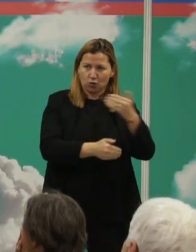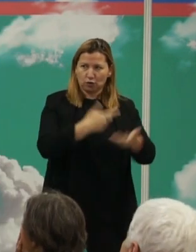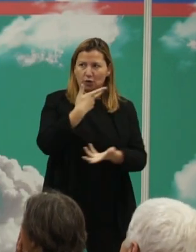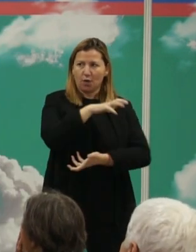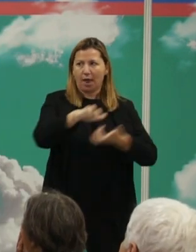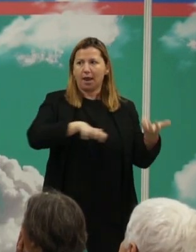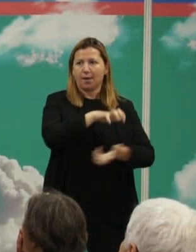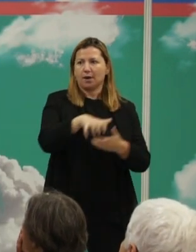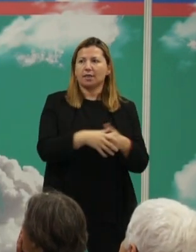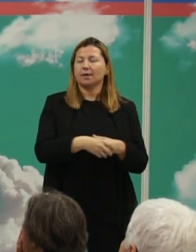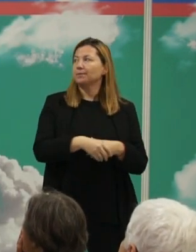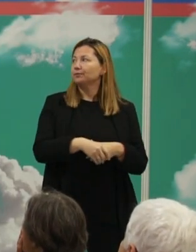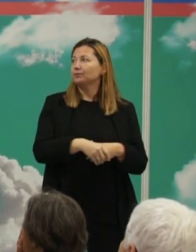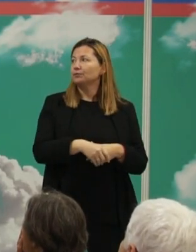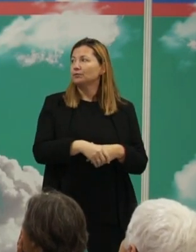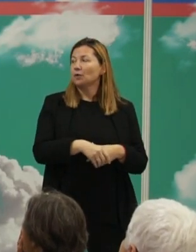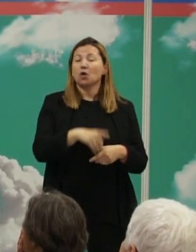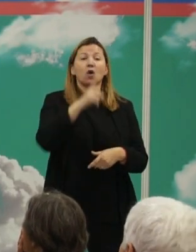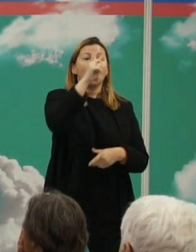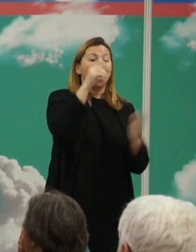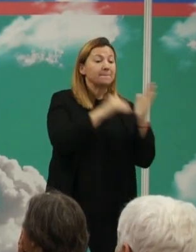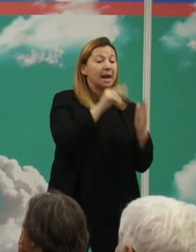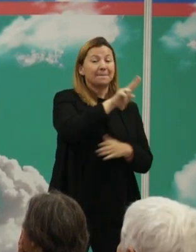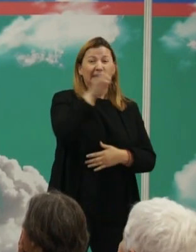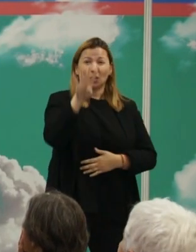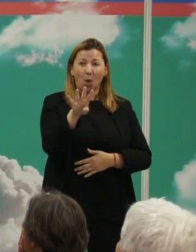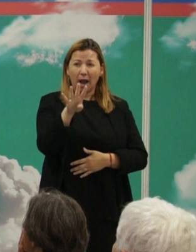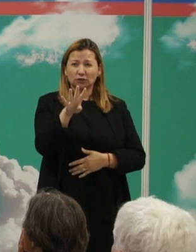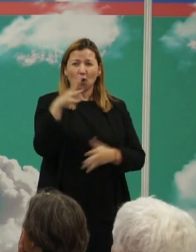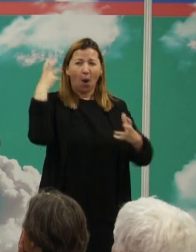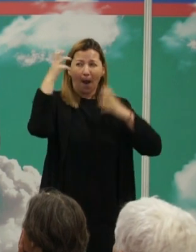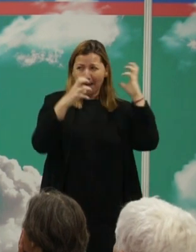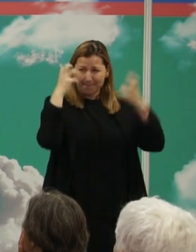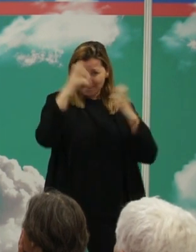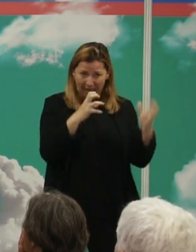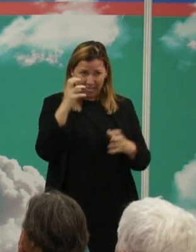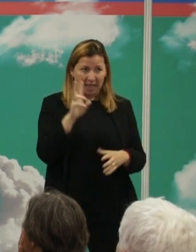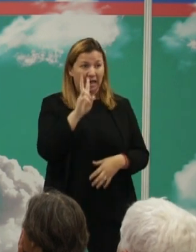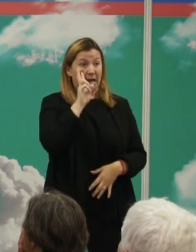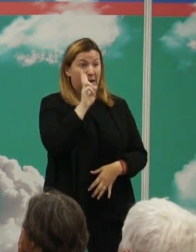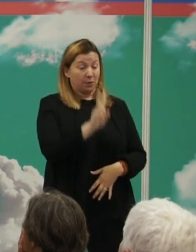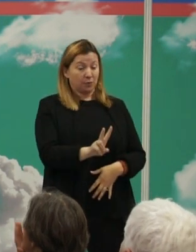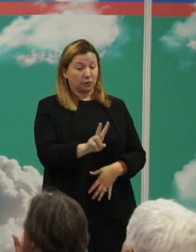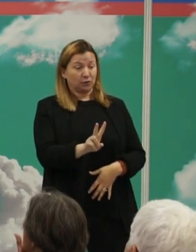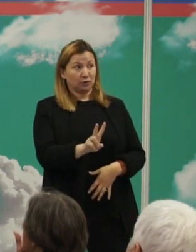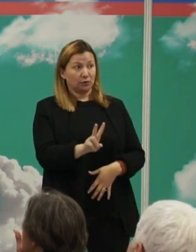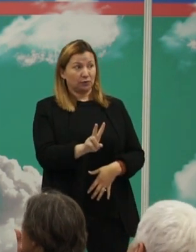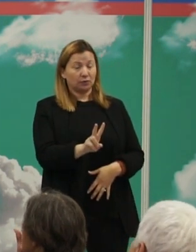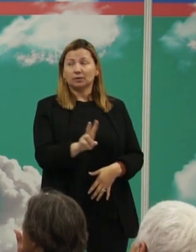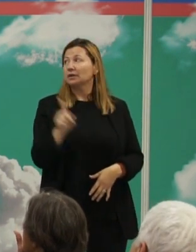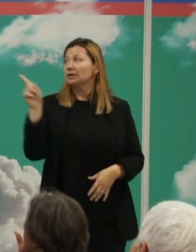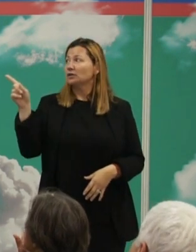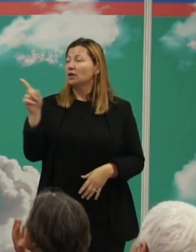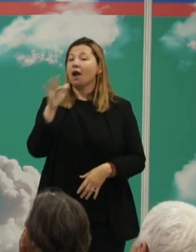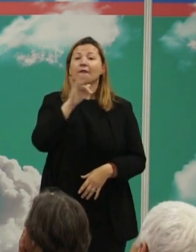letal con los 1024 con las 1024 especies de maníferos a los que le hemos hallado la violencia letal construimos una